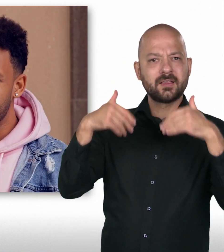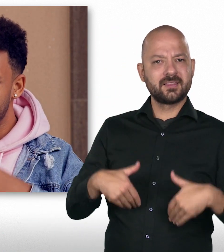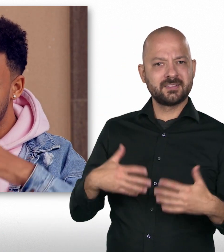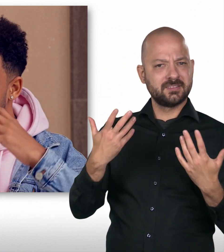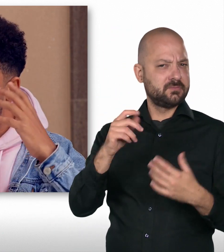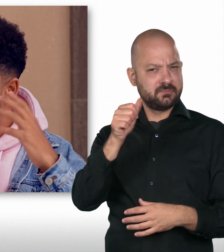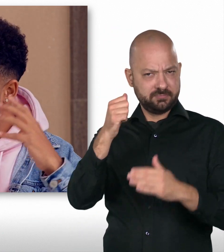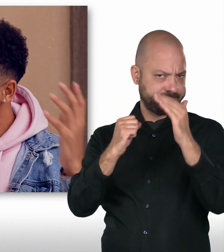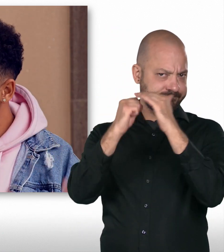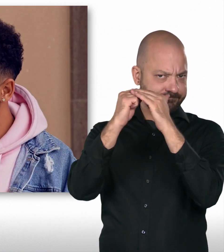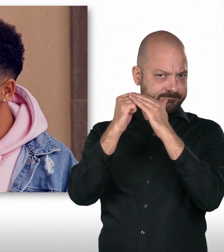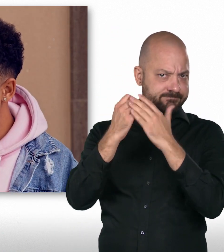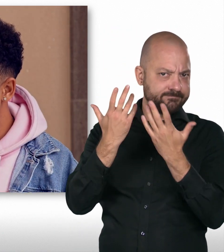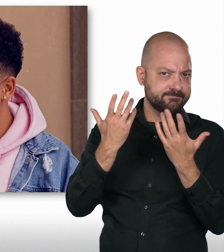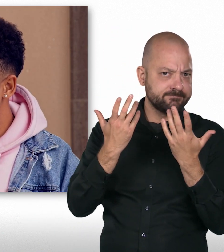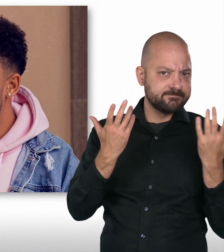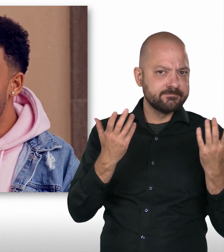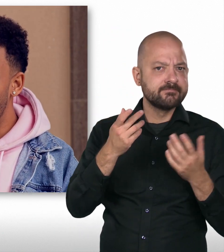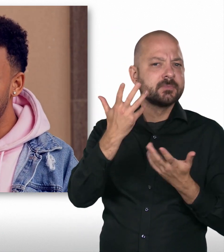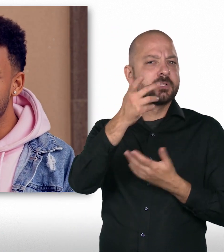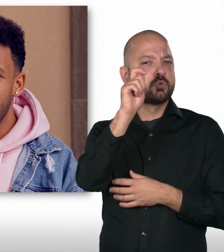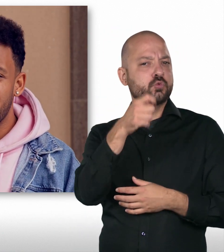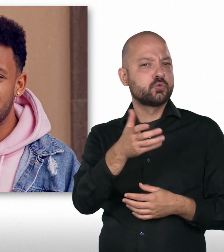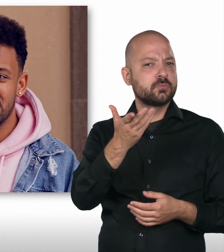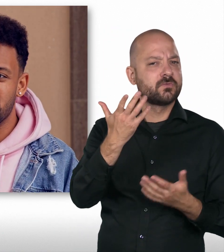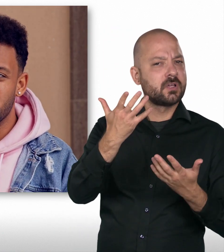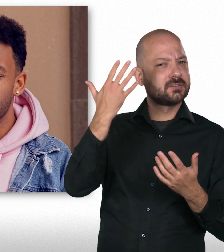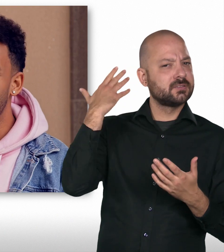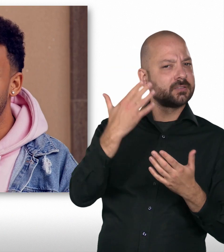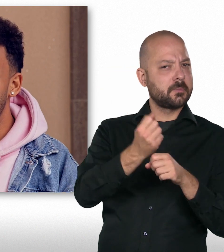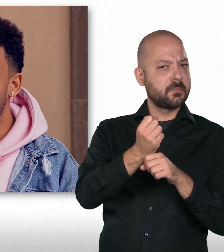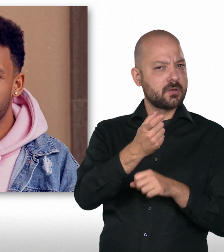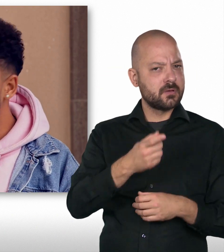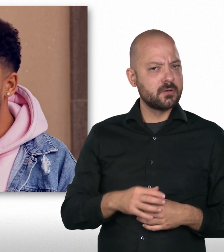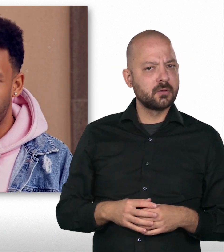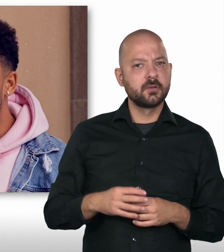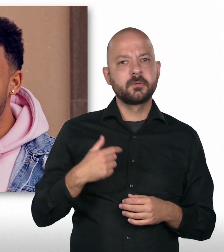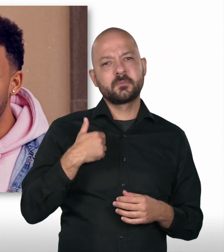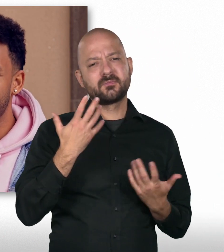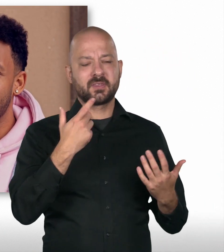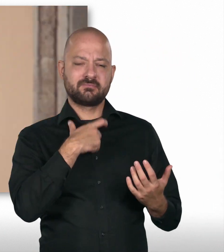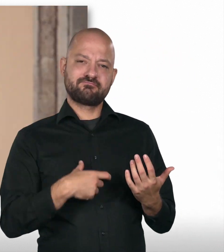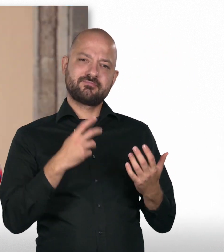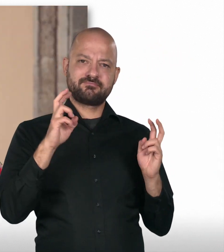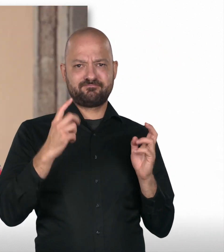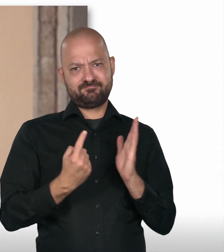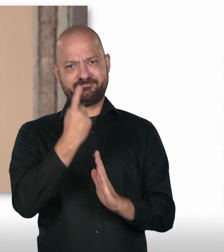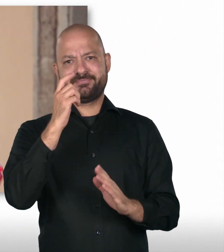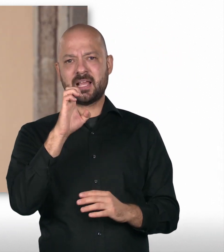das Höchste, was dann am Ende möglich ist. Was hast du studiert? Also was hast du vorher gemacht? Ich bin ein bisschen